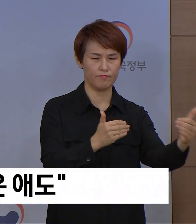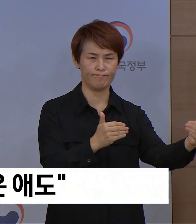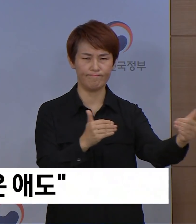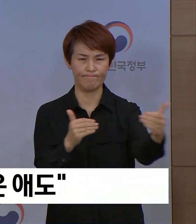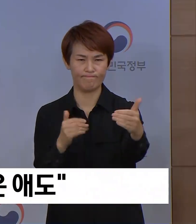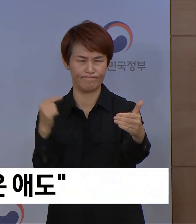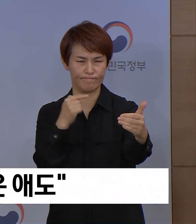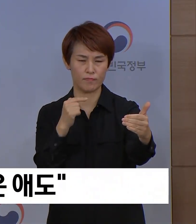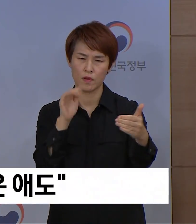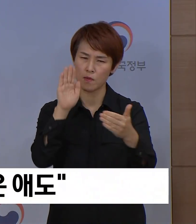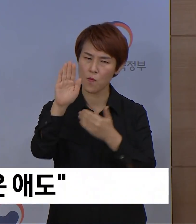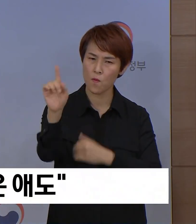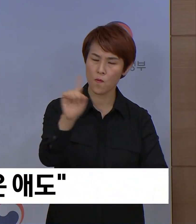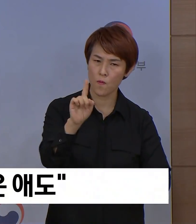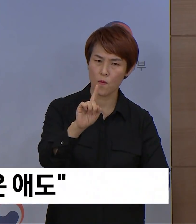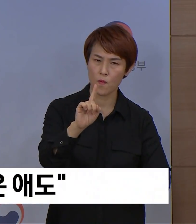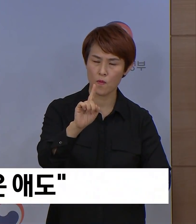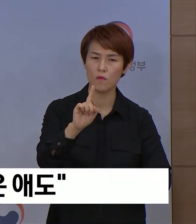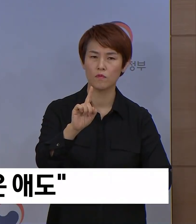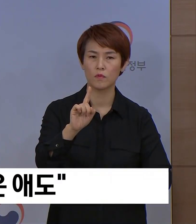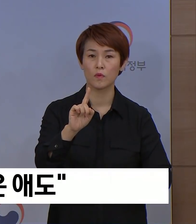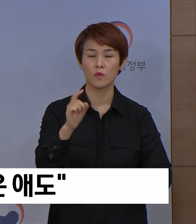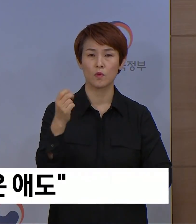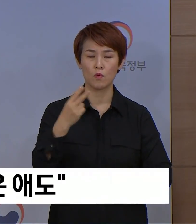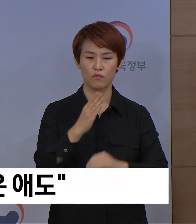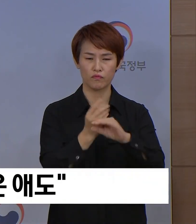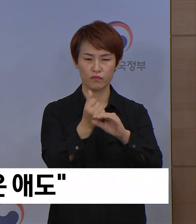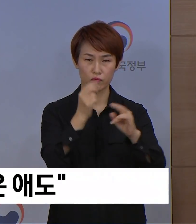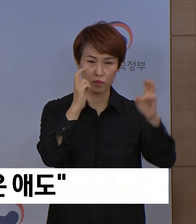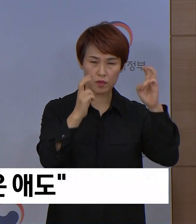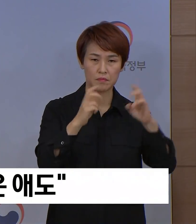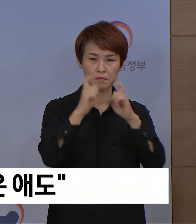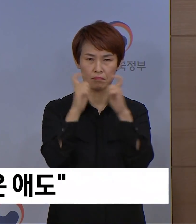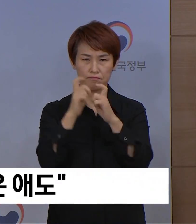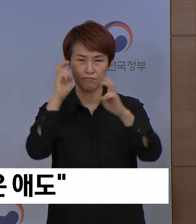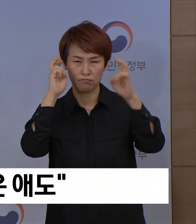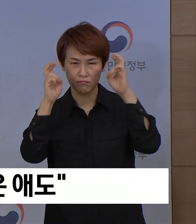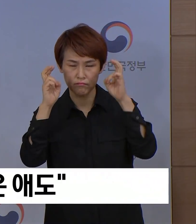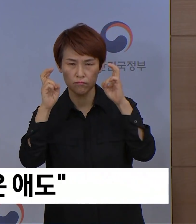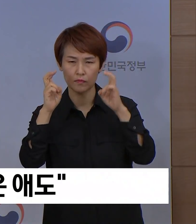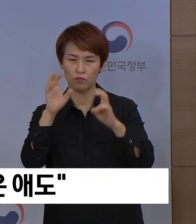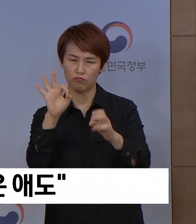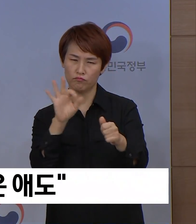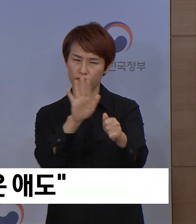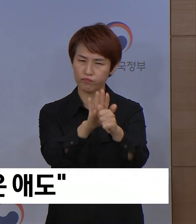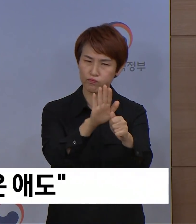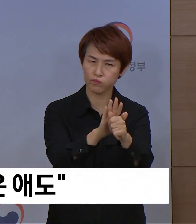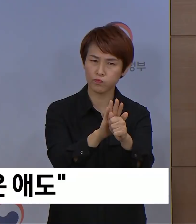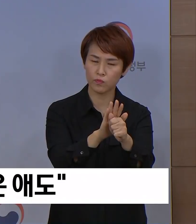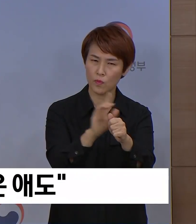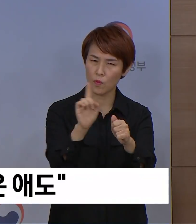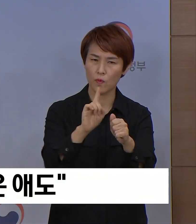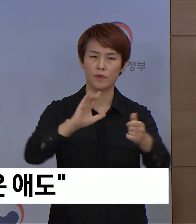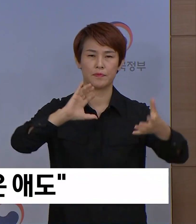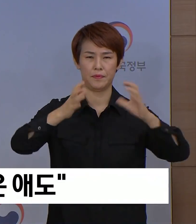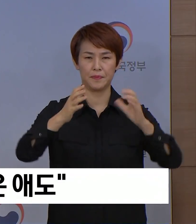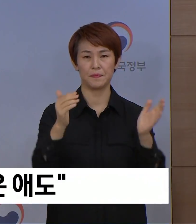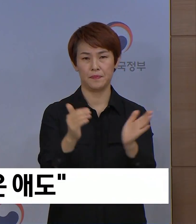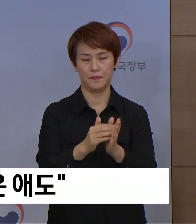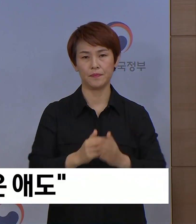향후 추진 방향 중소기업과 소상공인 자금지원 이행사항 등을 논의하였습니다.